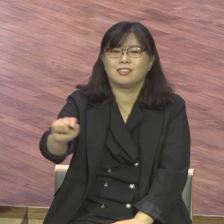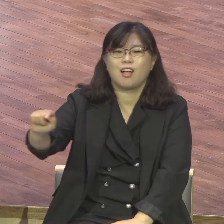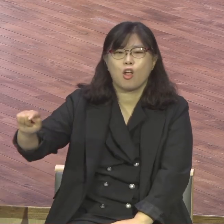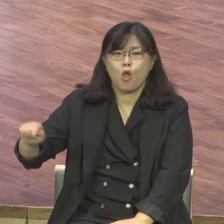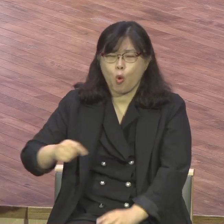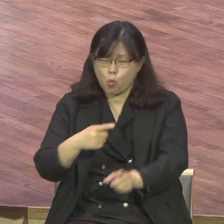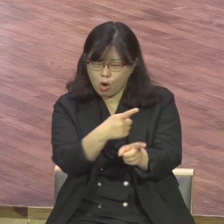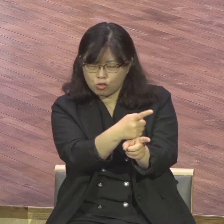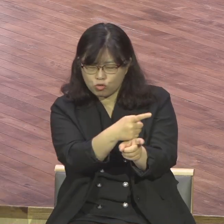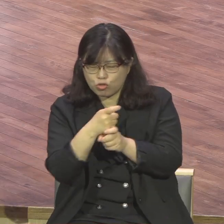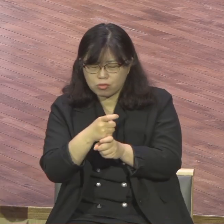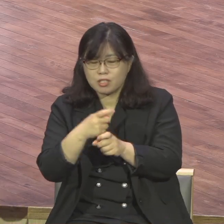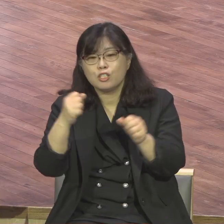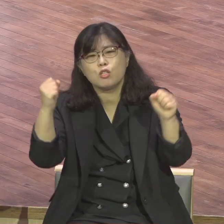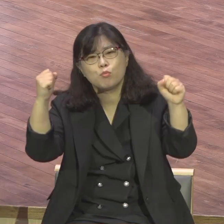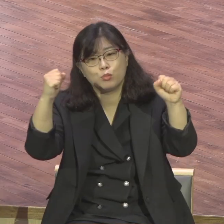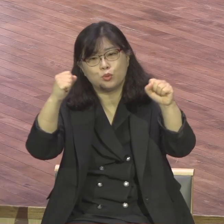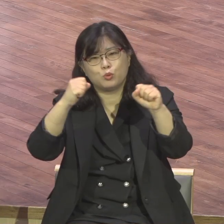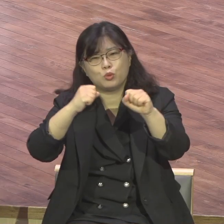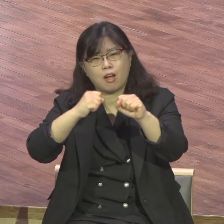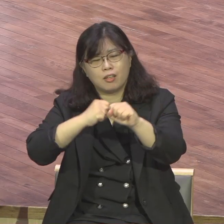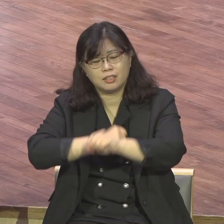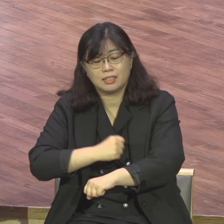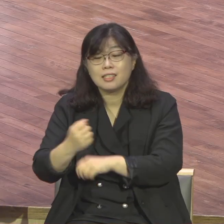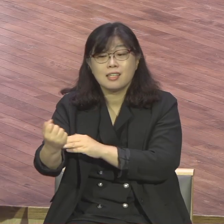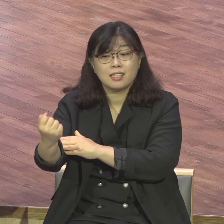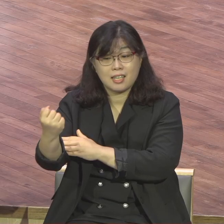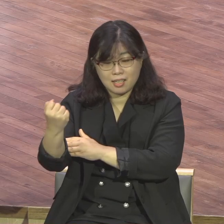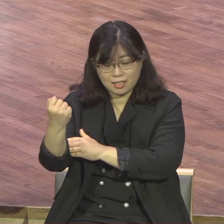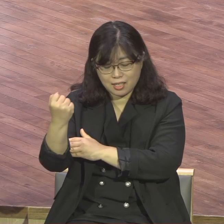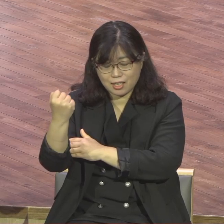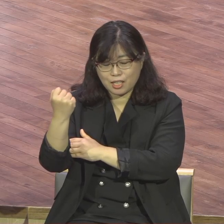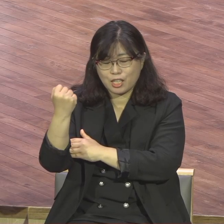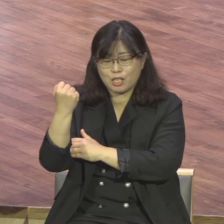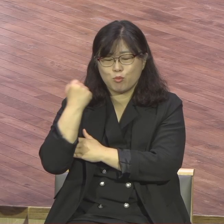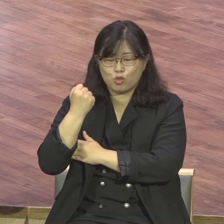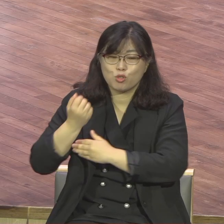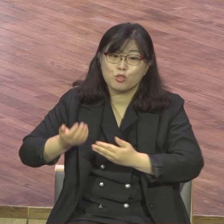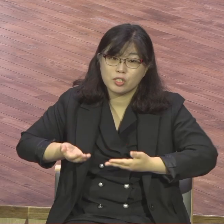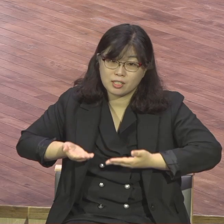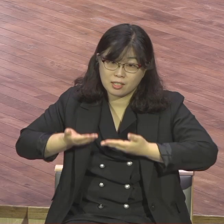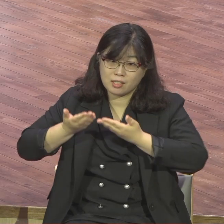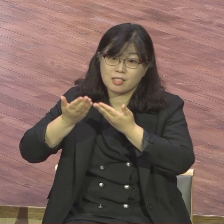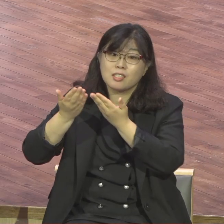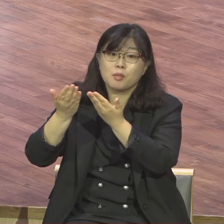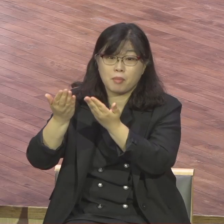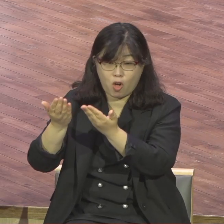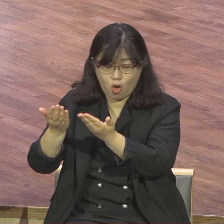원수를 부러뜨릴 힘주시며